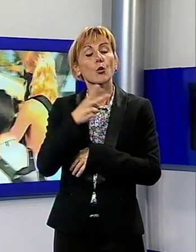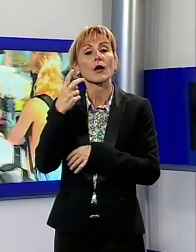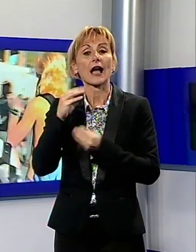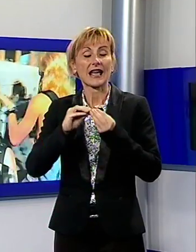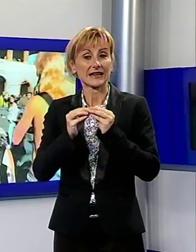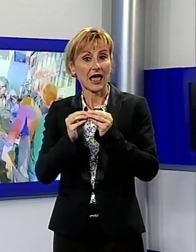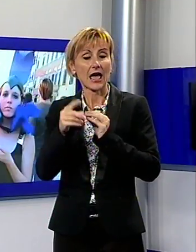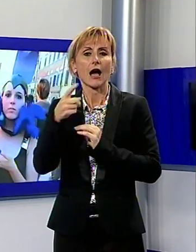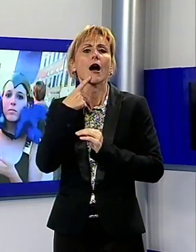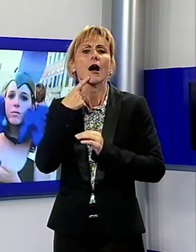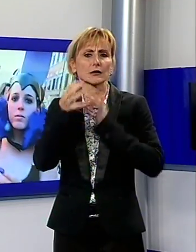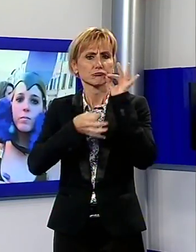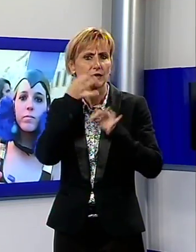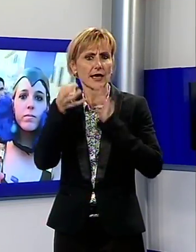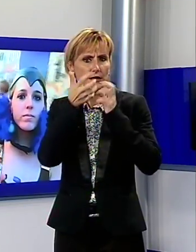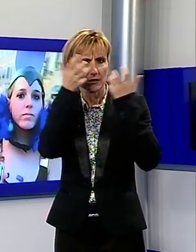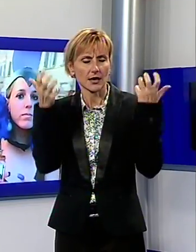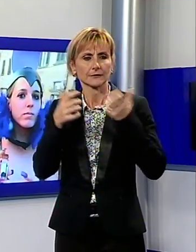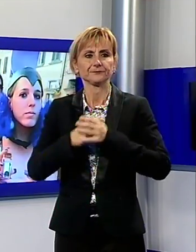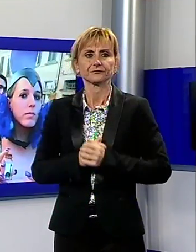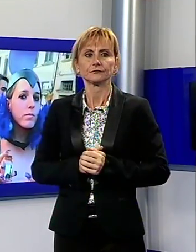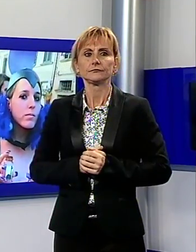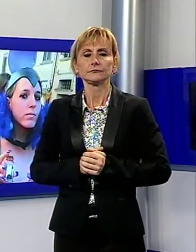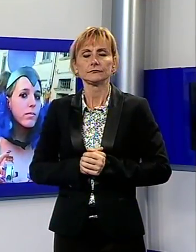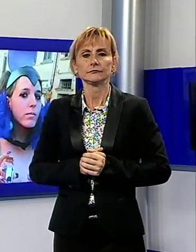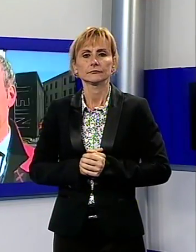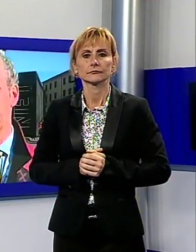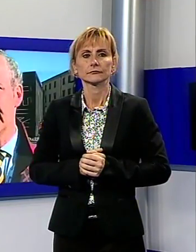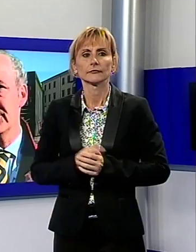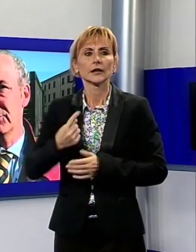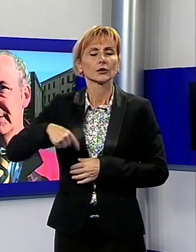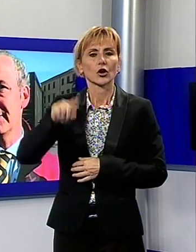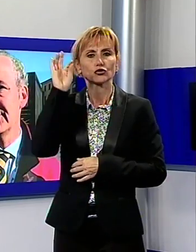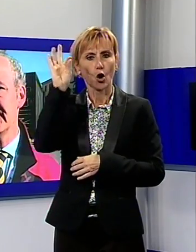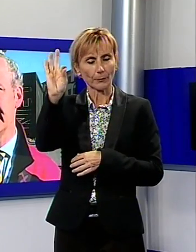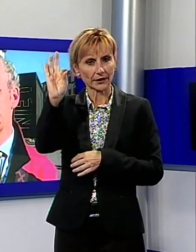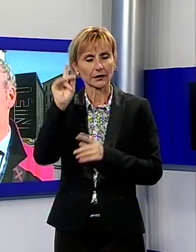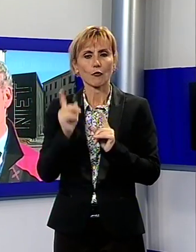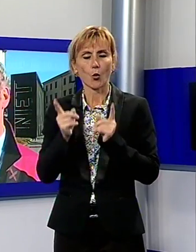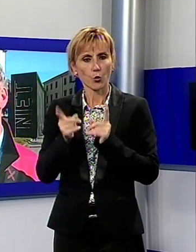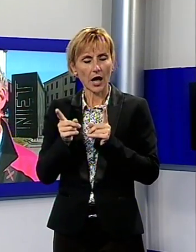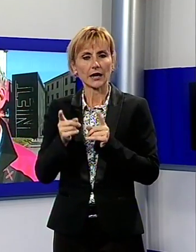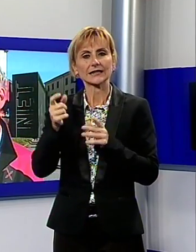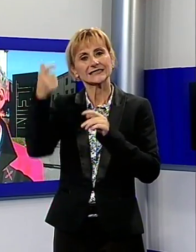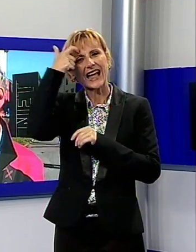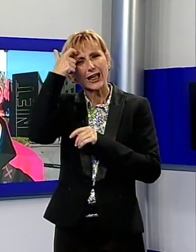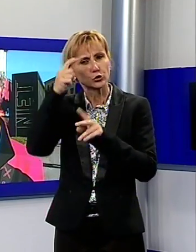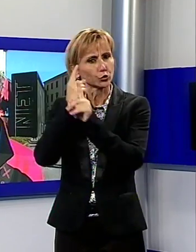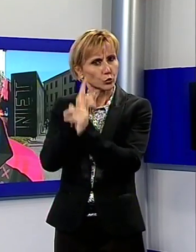subito le cose in chiaro. Come fine statutario abbiamo quello intanto soltanto di chiudere con un bilancio